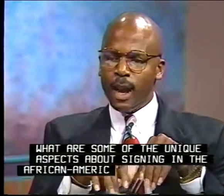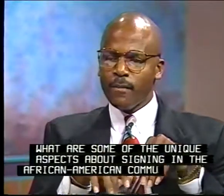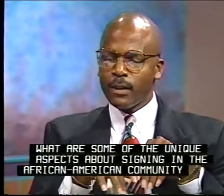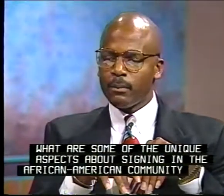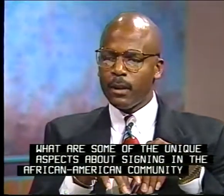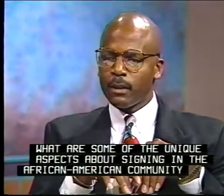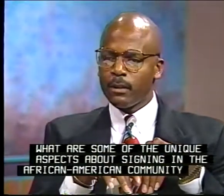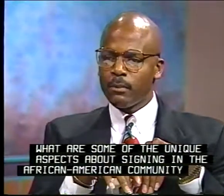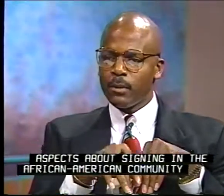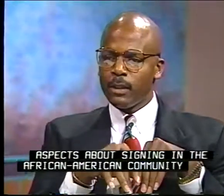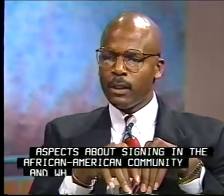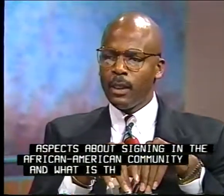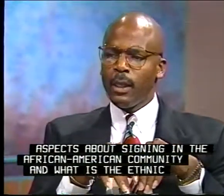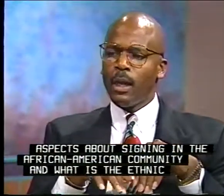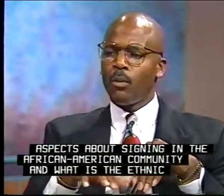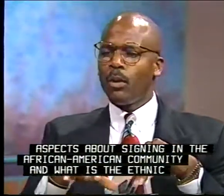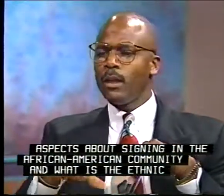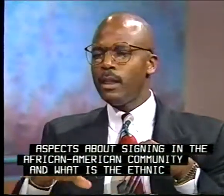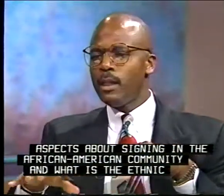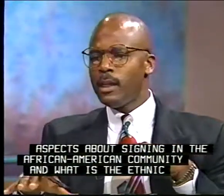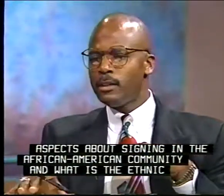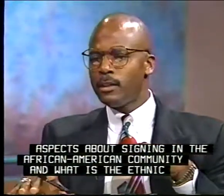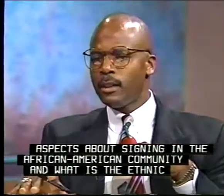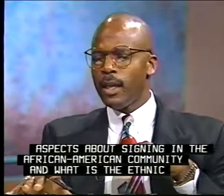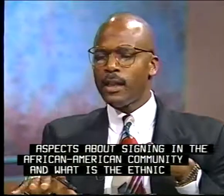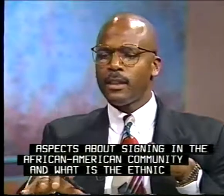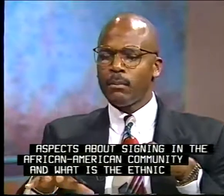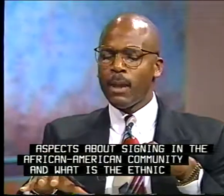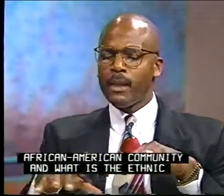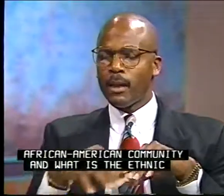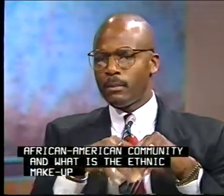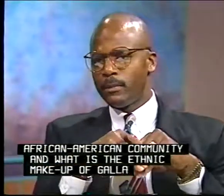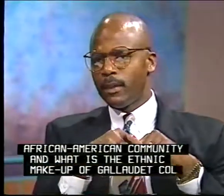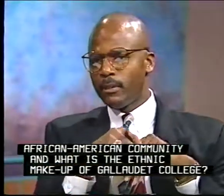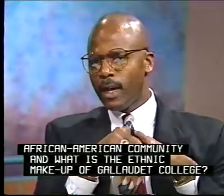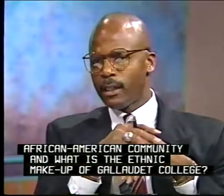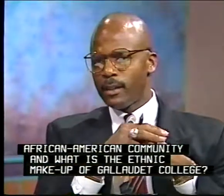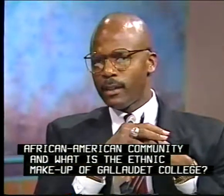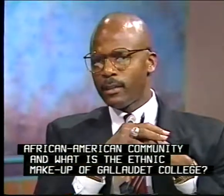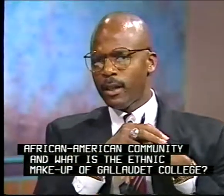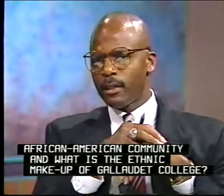African-American community? and what is the ethnic makeup of Gallaudet College?